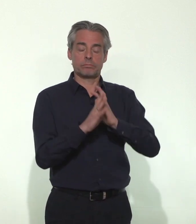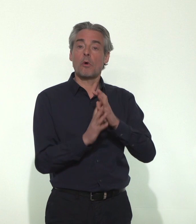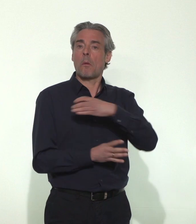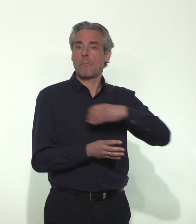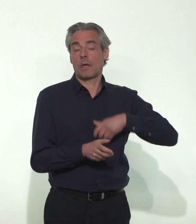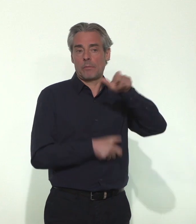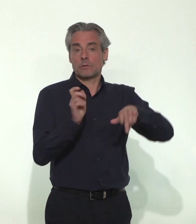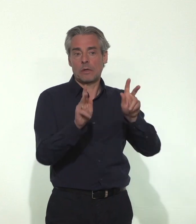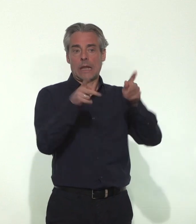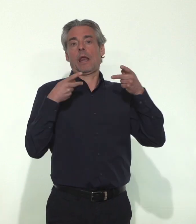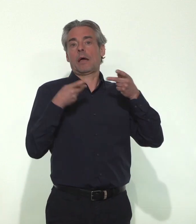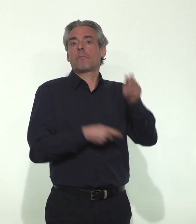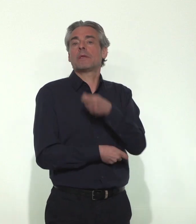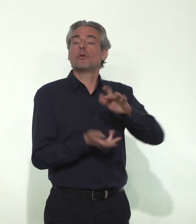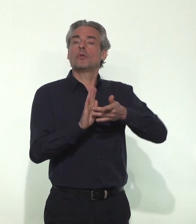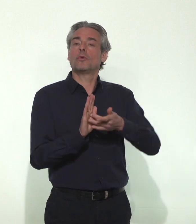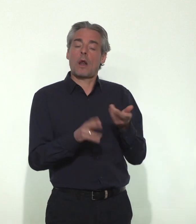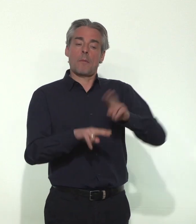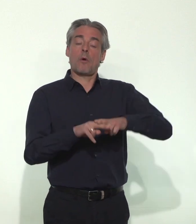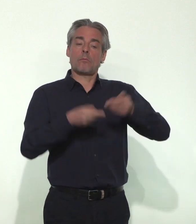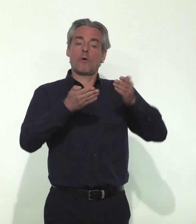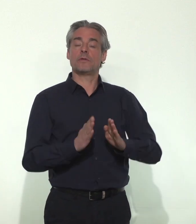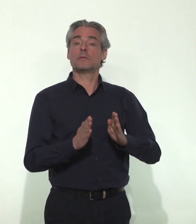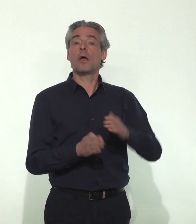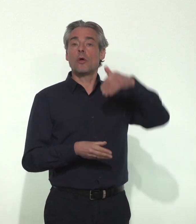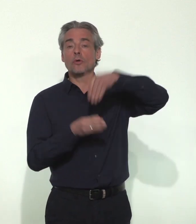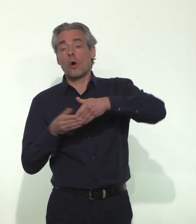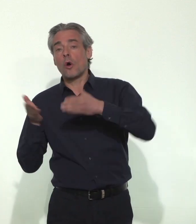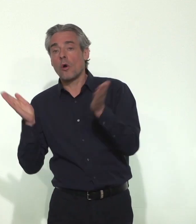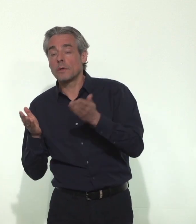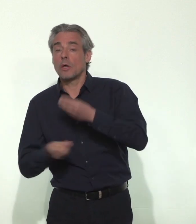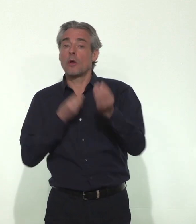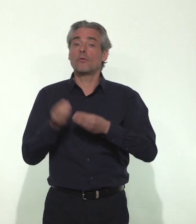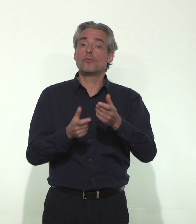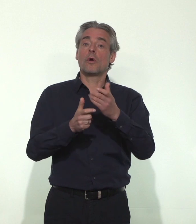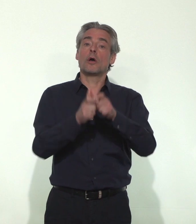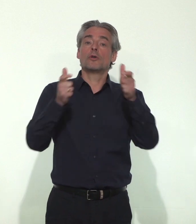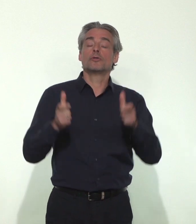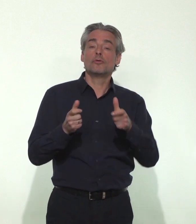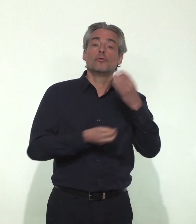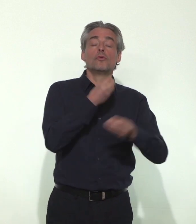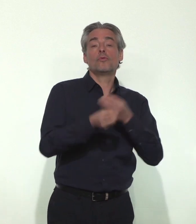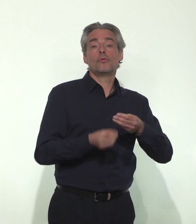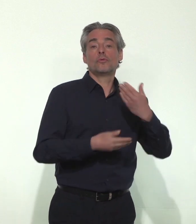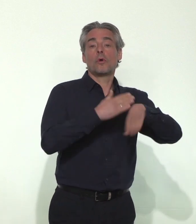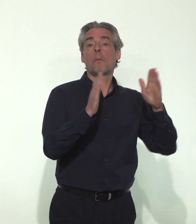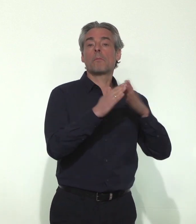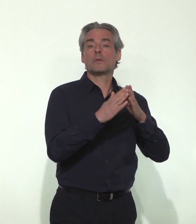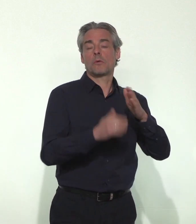mairie que remonte l'ensemble des décès, ceux survenus à l'hôpital, en institution ou à domicile.